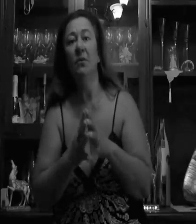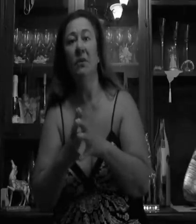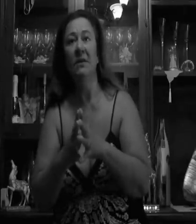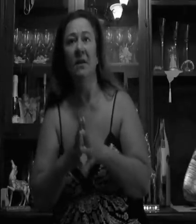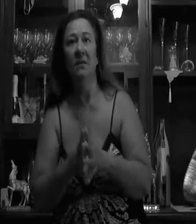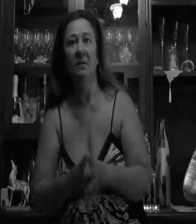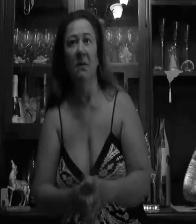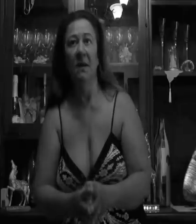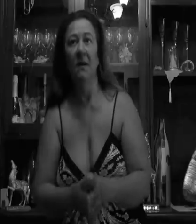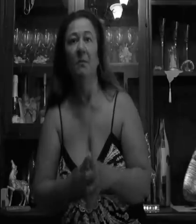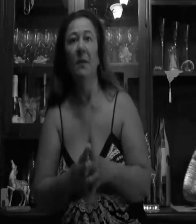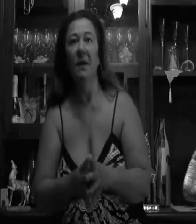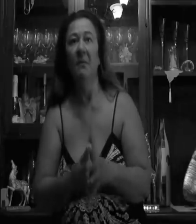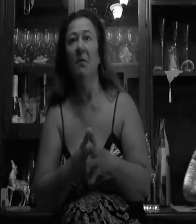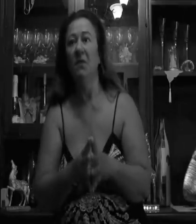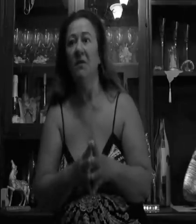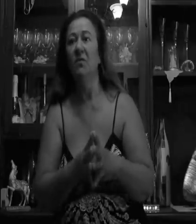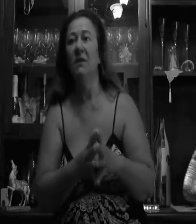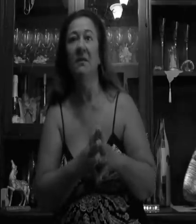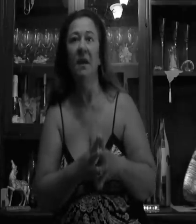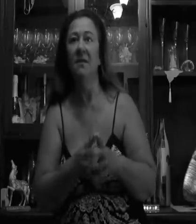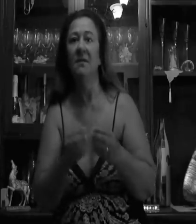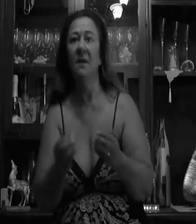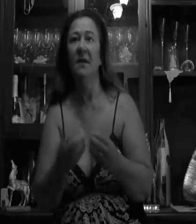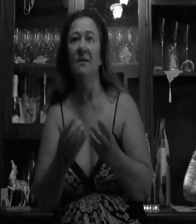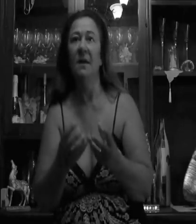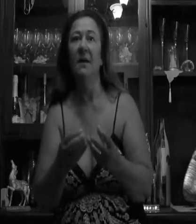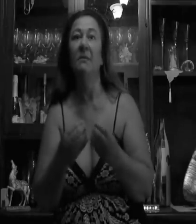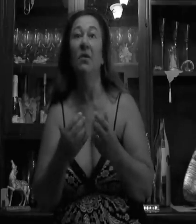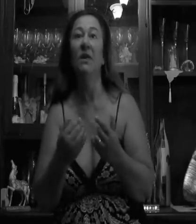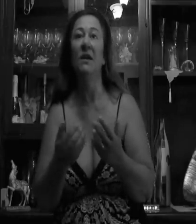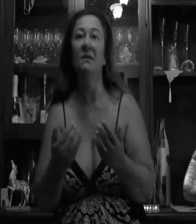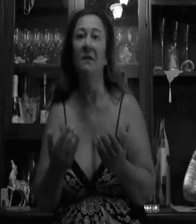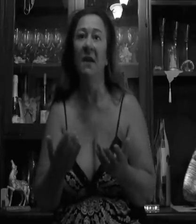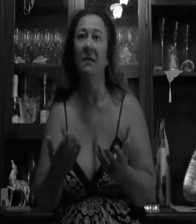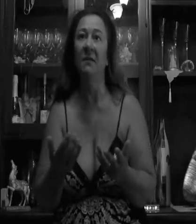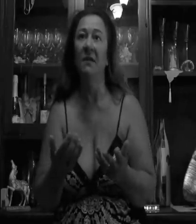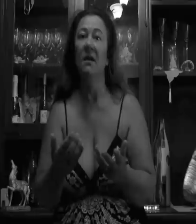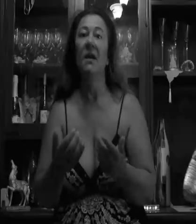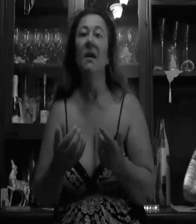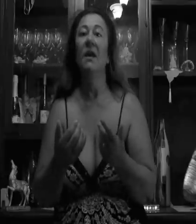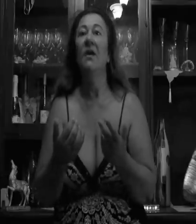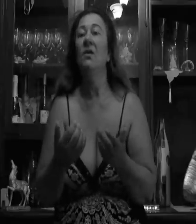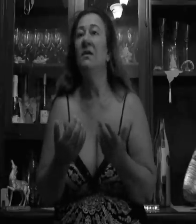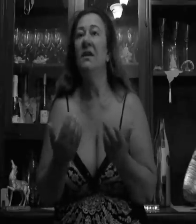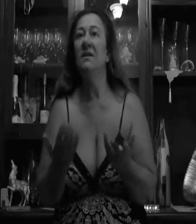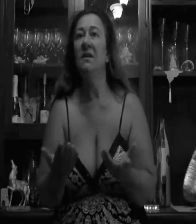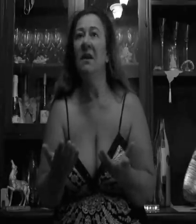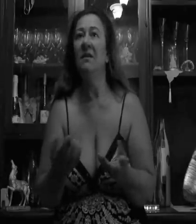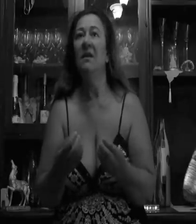'imposto di iniziare questa battaglia, perché abbiamo visto che in tanti anni si parla, si parla, però Della va avanti e non gli interessa di niente,